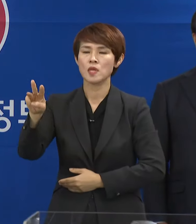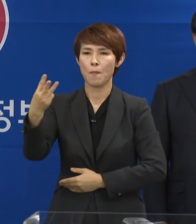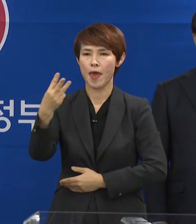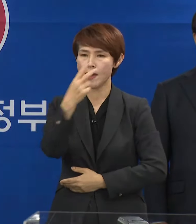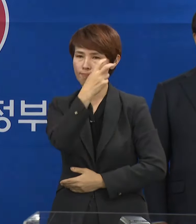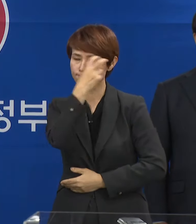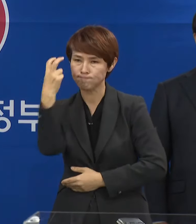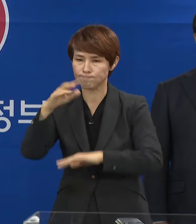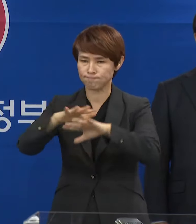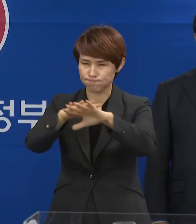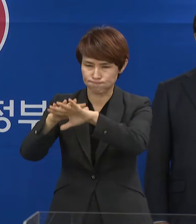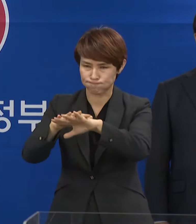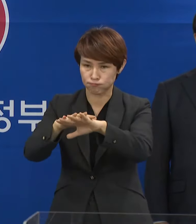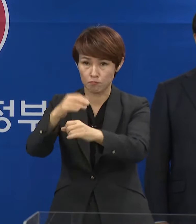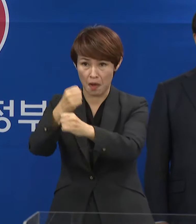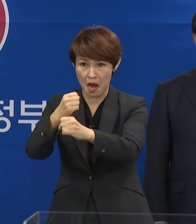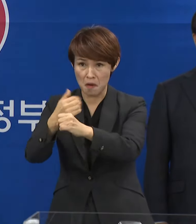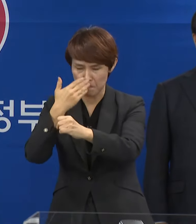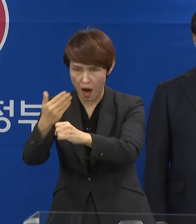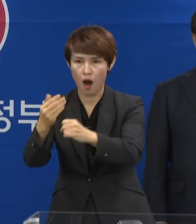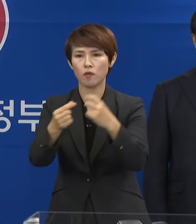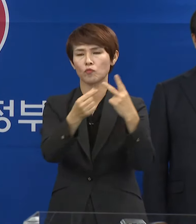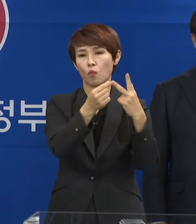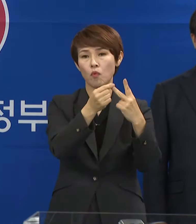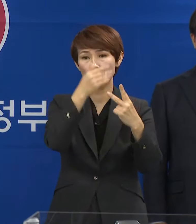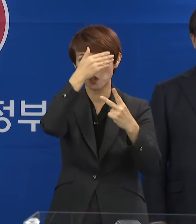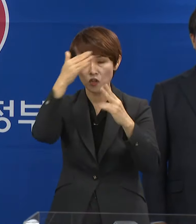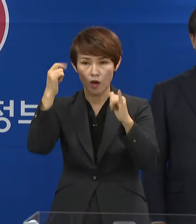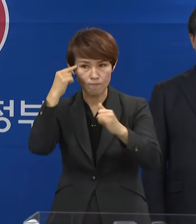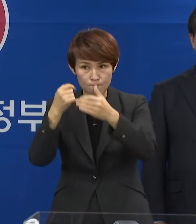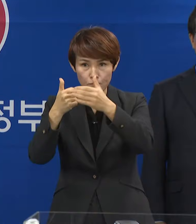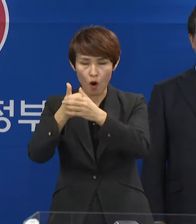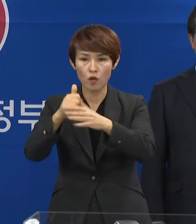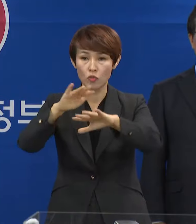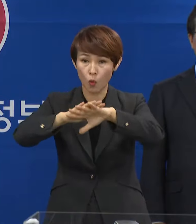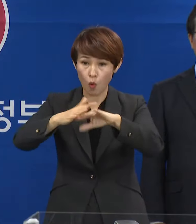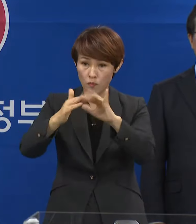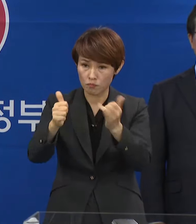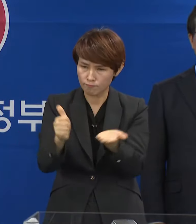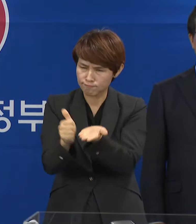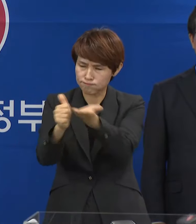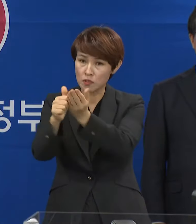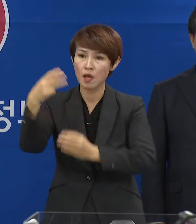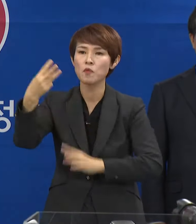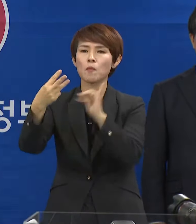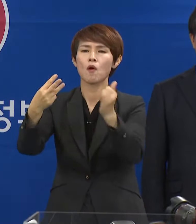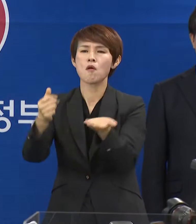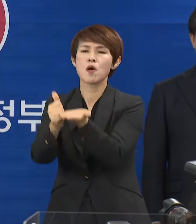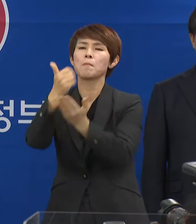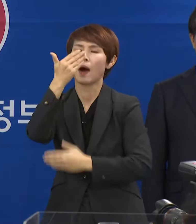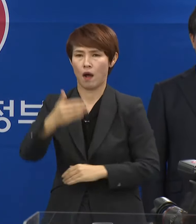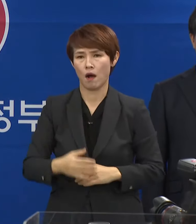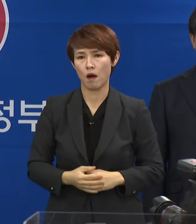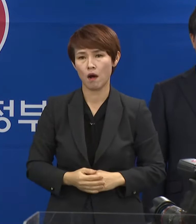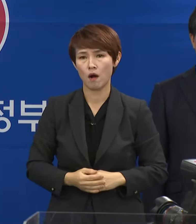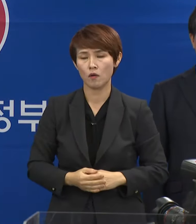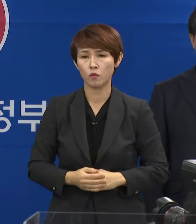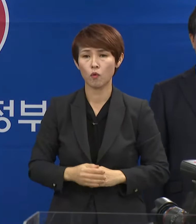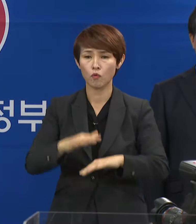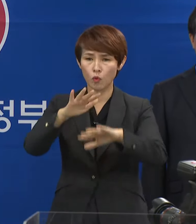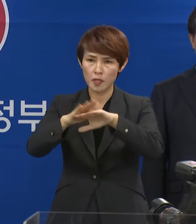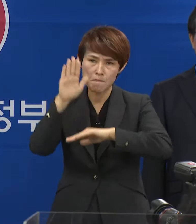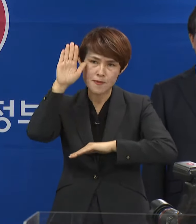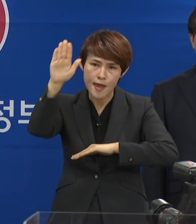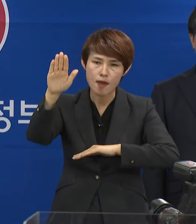스마트팜을 조성하고 청년 벤처 농업인 3천 명을 양성할 수 있습니다. 농촌의